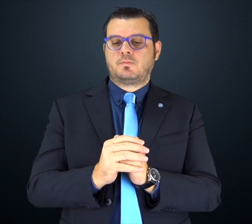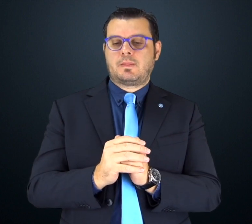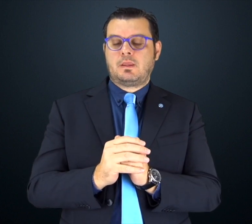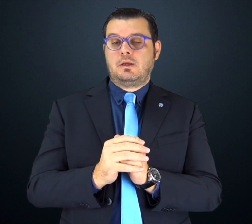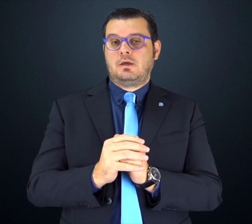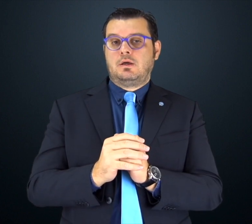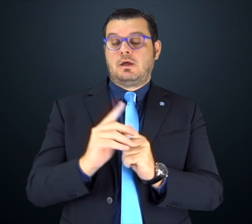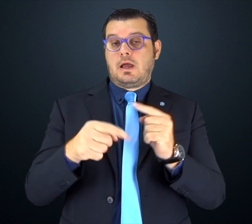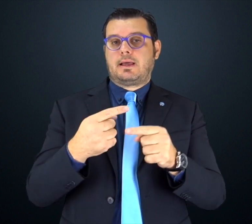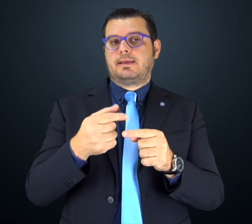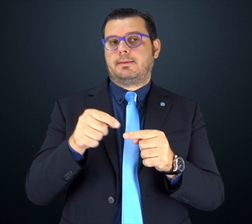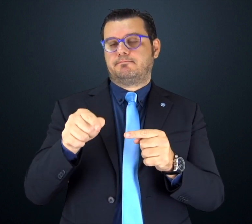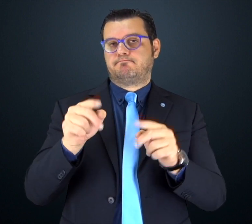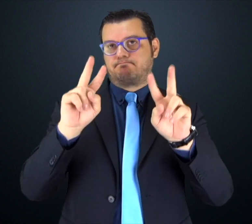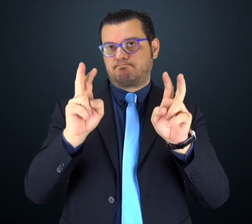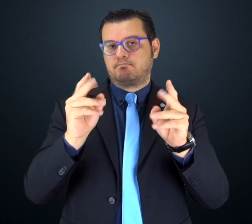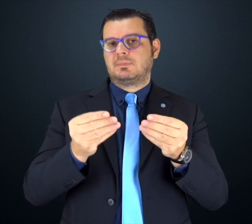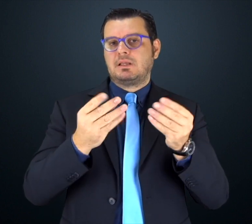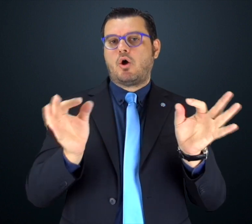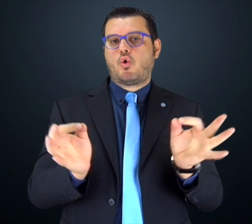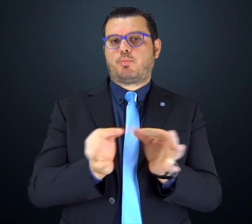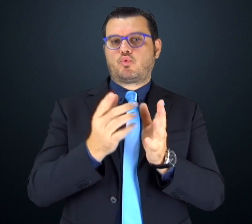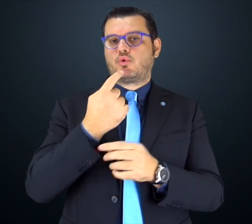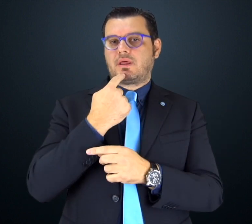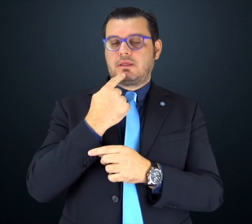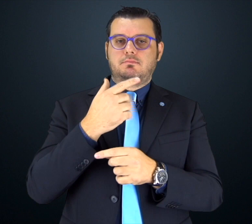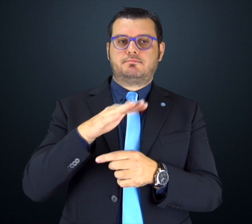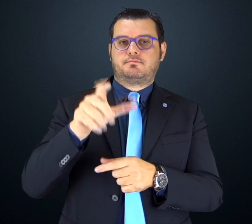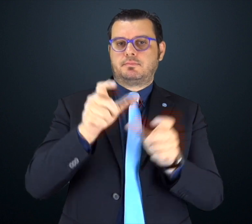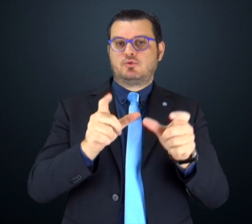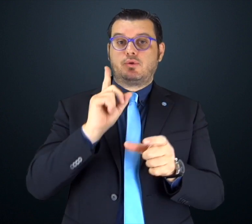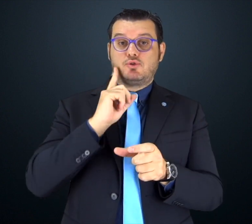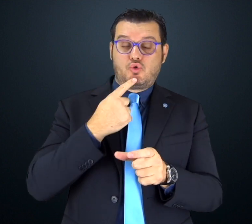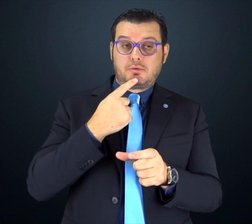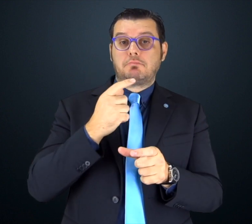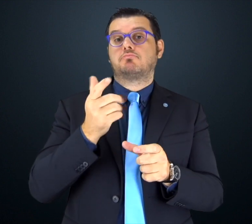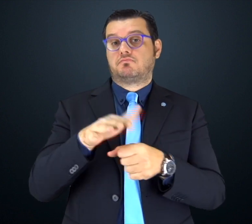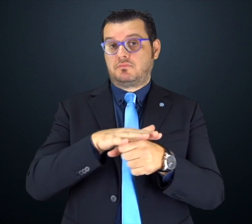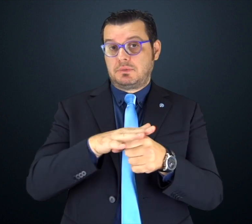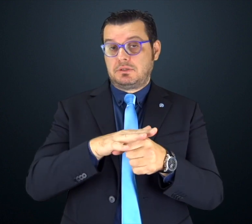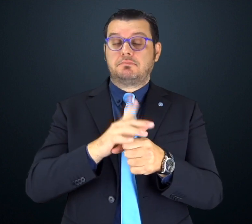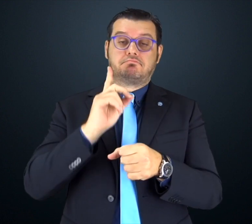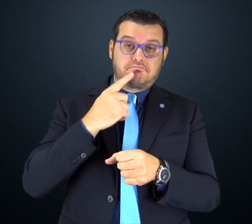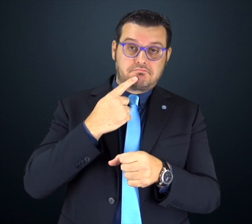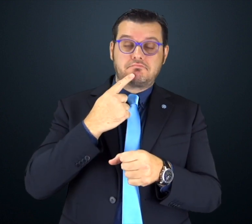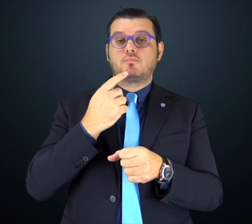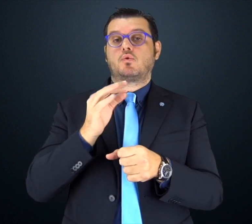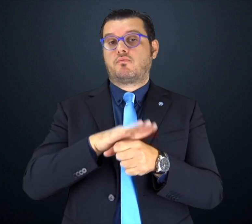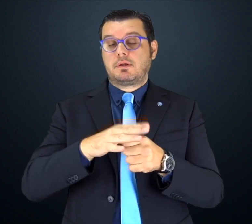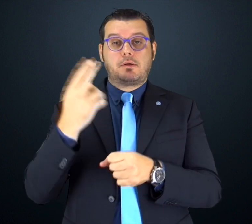che hanno spesso difficoltà nel reperire informazioni, di essere informati in maniera